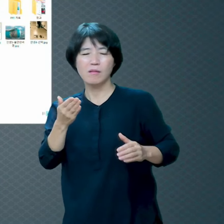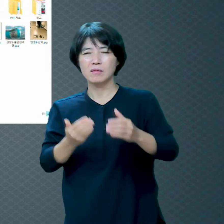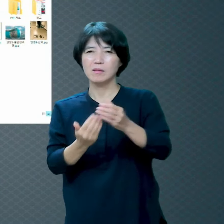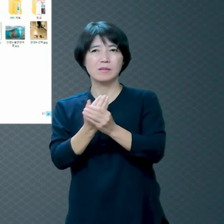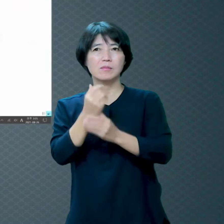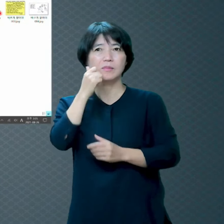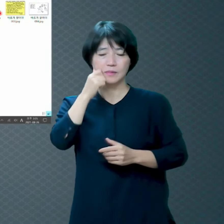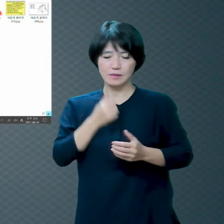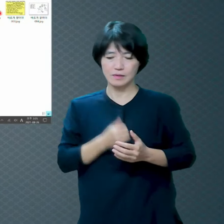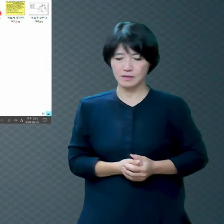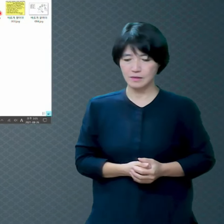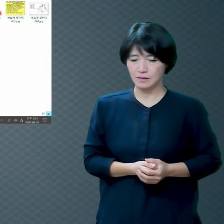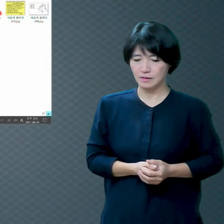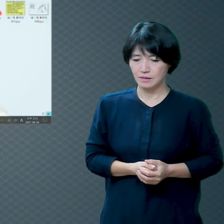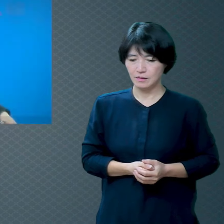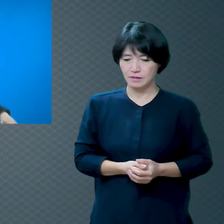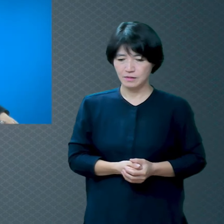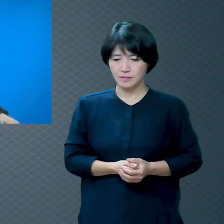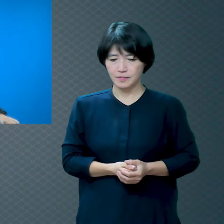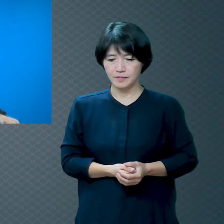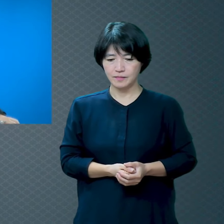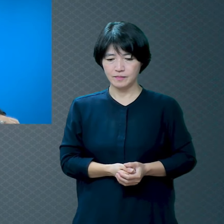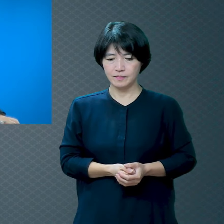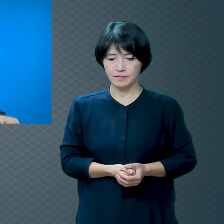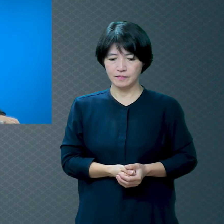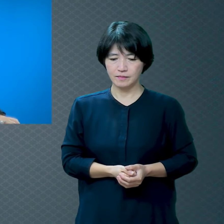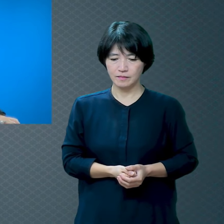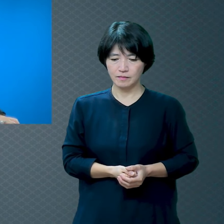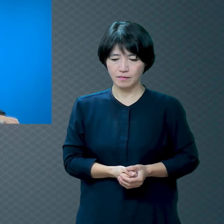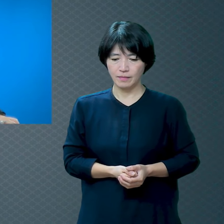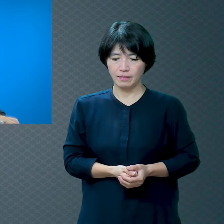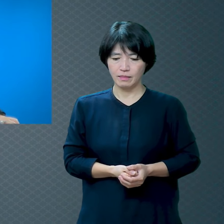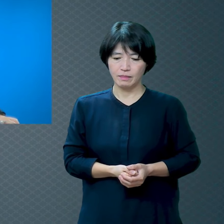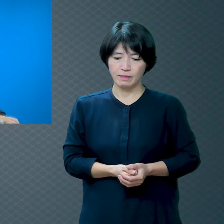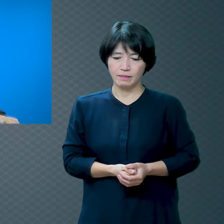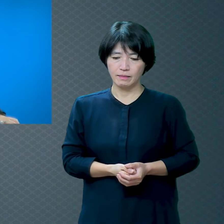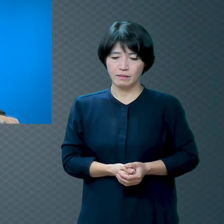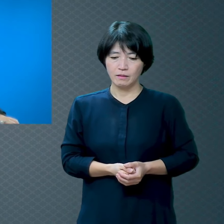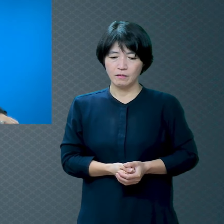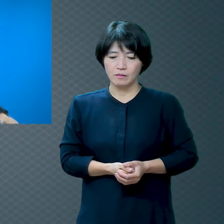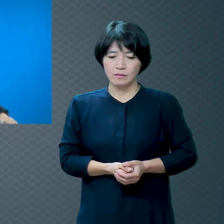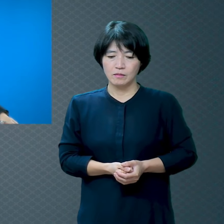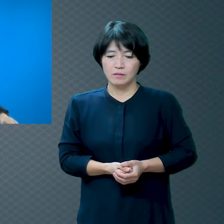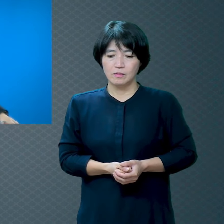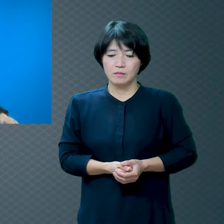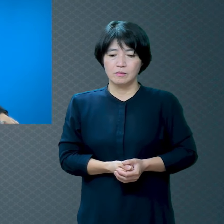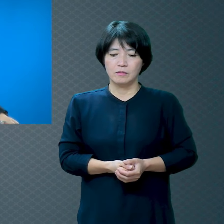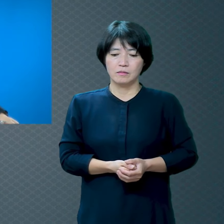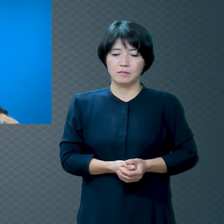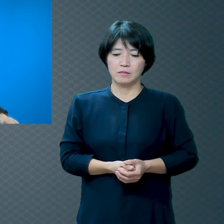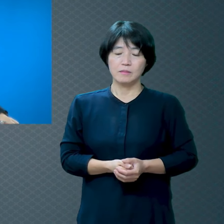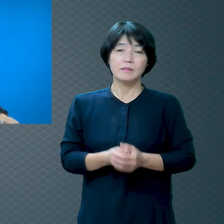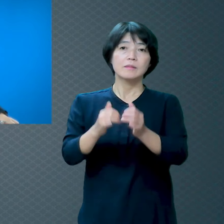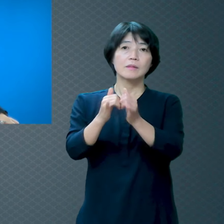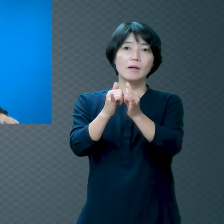돌아보면요 우리의 인생 속에는 그늘들이 좀 다 있죠